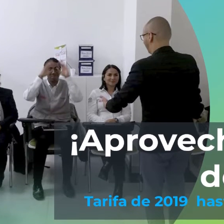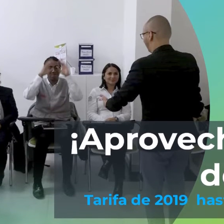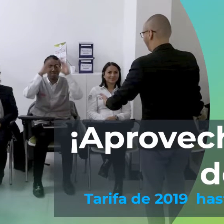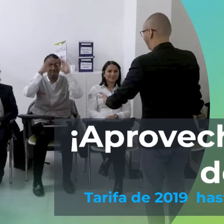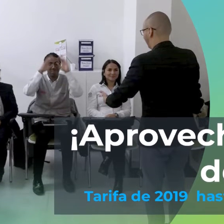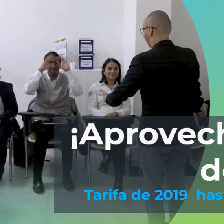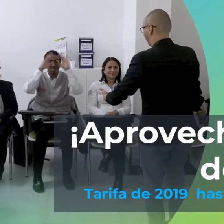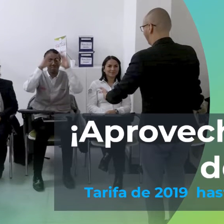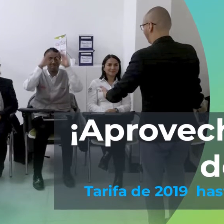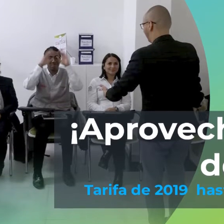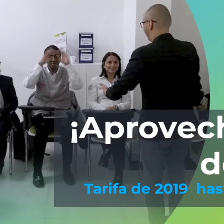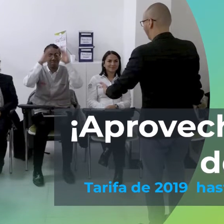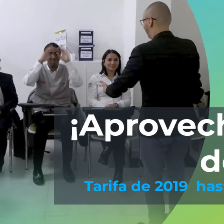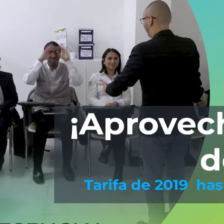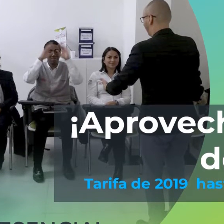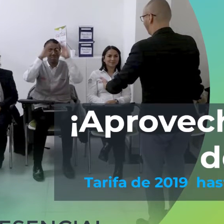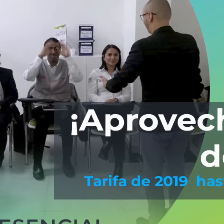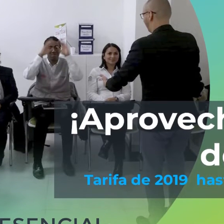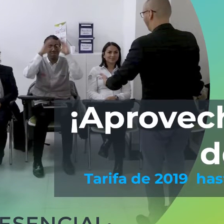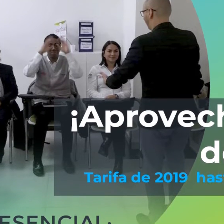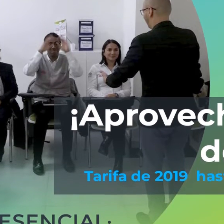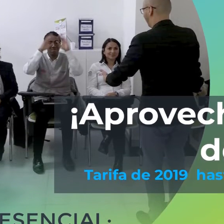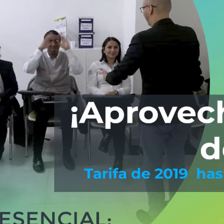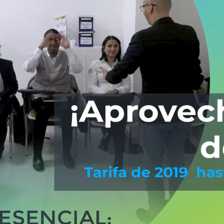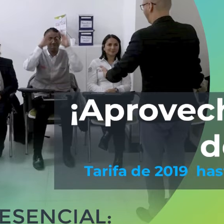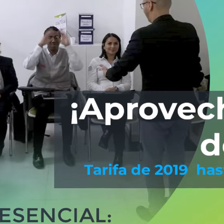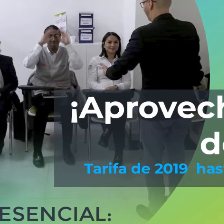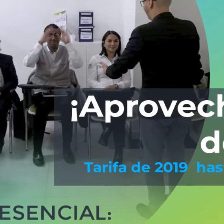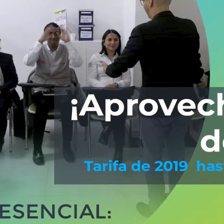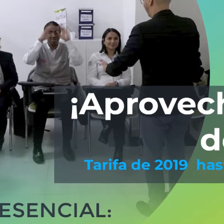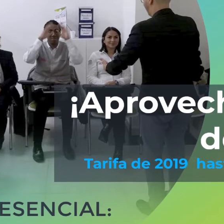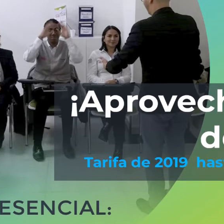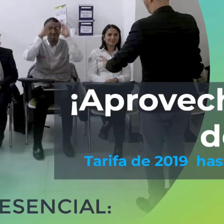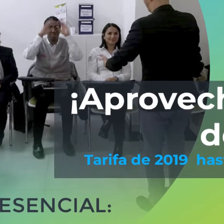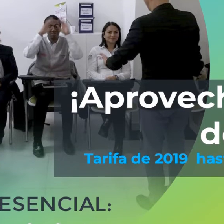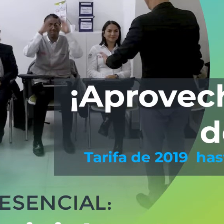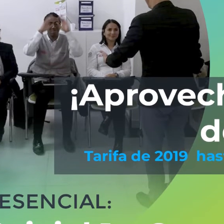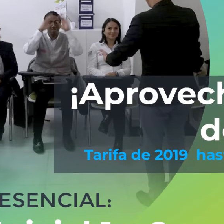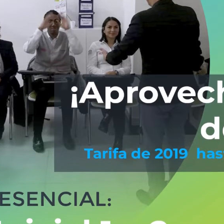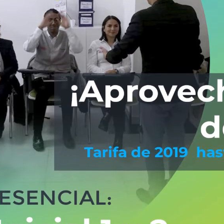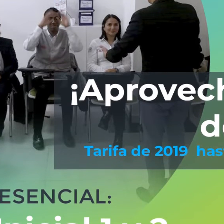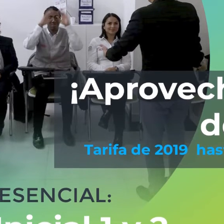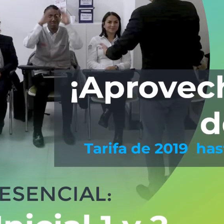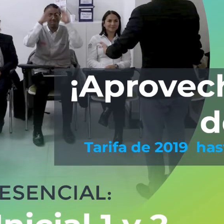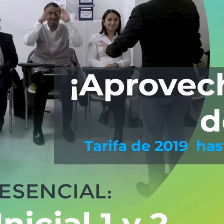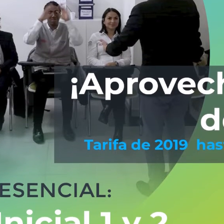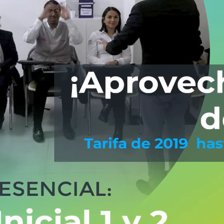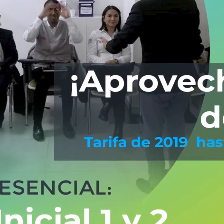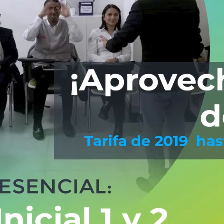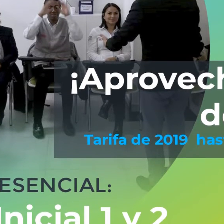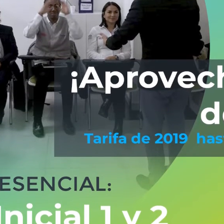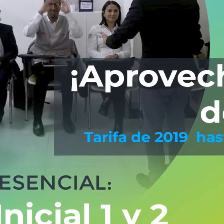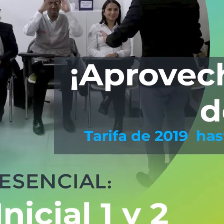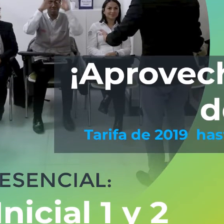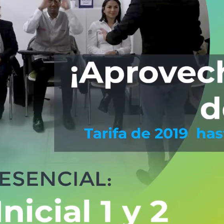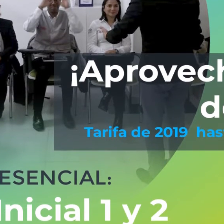presencial intensivo para el nivel inicial 1 y 2. Aprovecha el 15% de descuento con la tarifa del 2019.